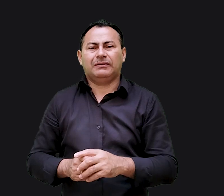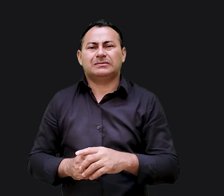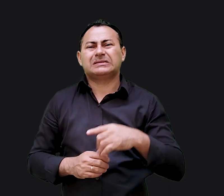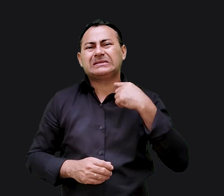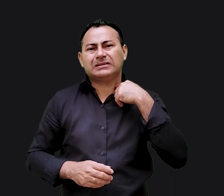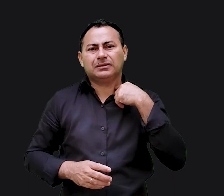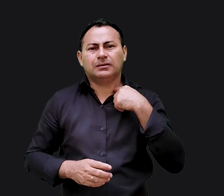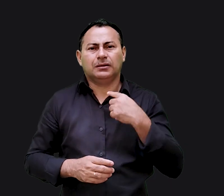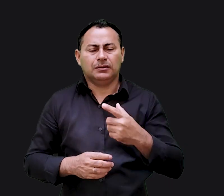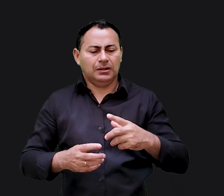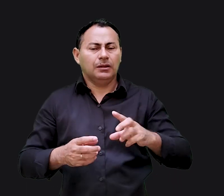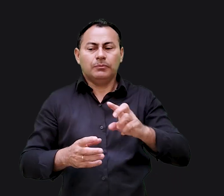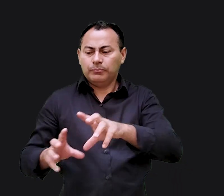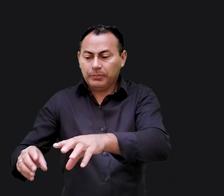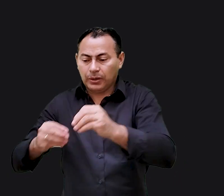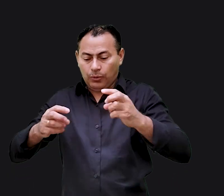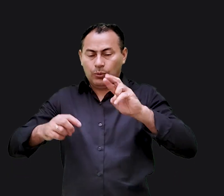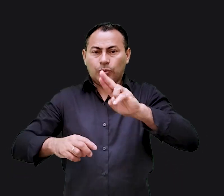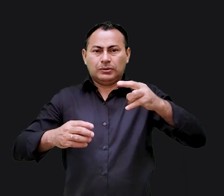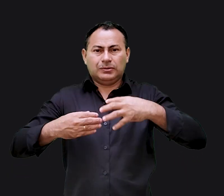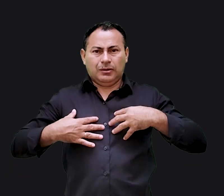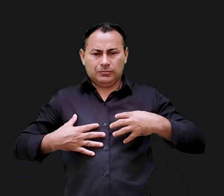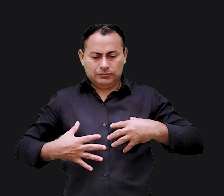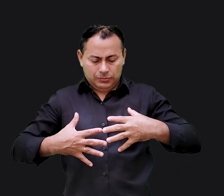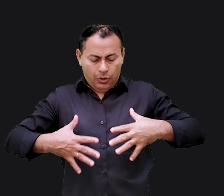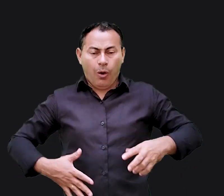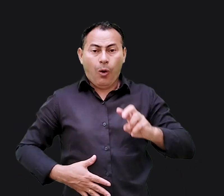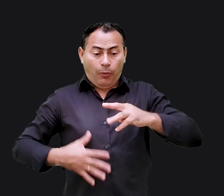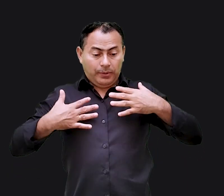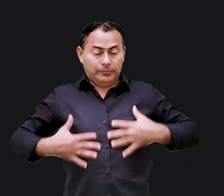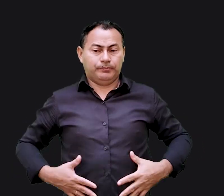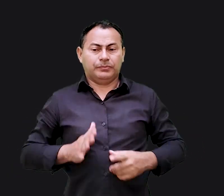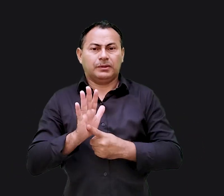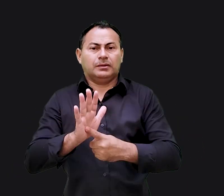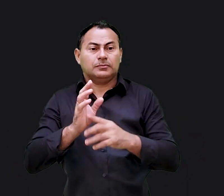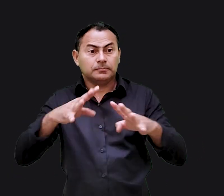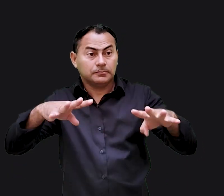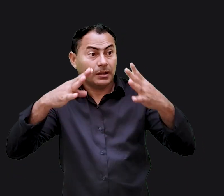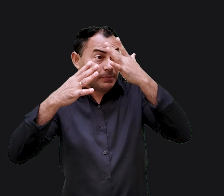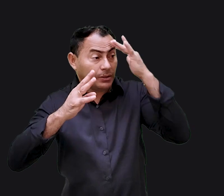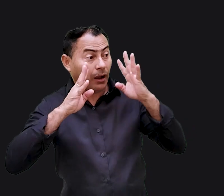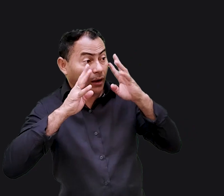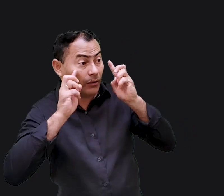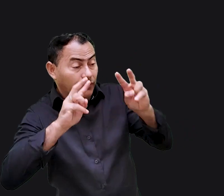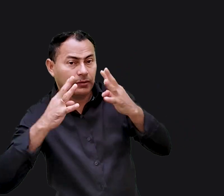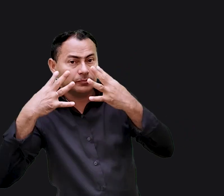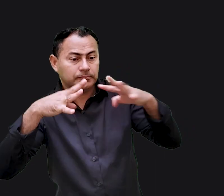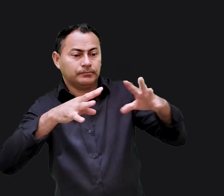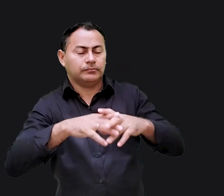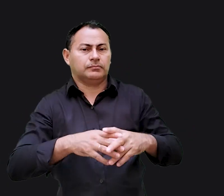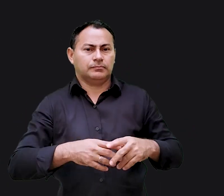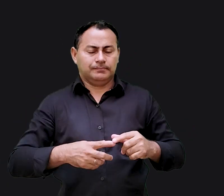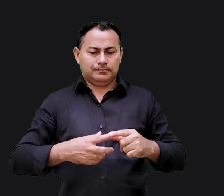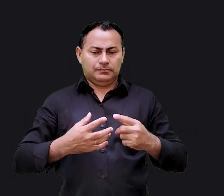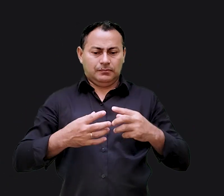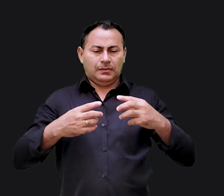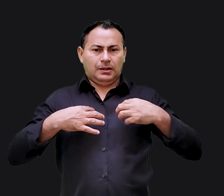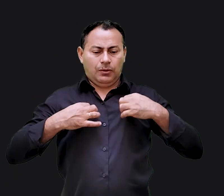repleta de vermes. Você consegue ter uma ideia de como estava, hein? Tenho certeza que ele chamou a atenção de todo mundo carregando aquele